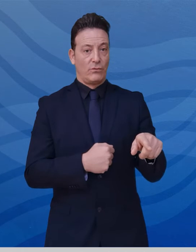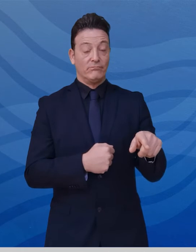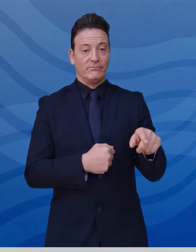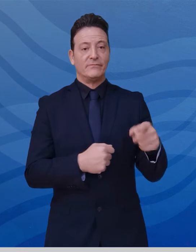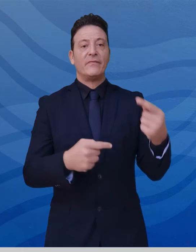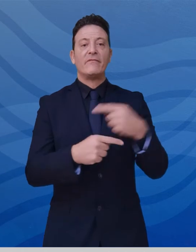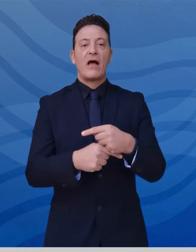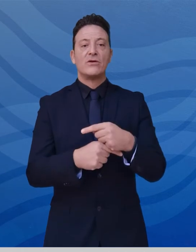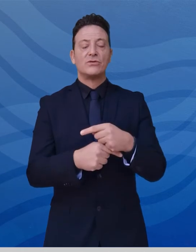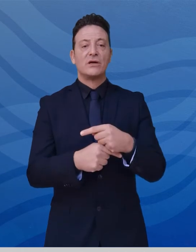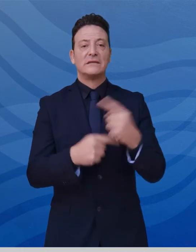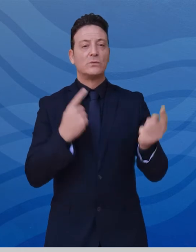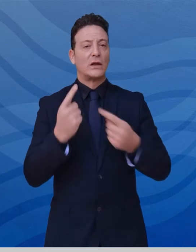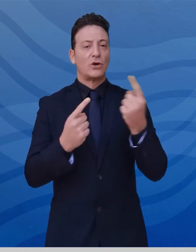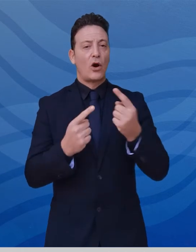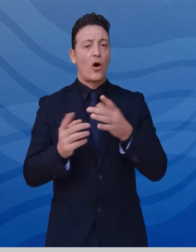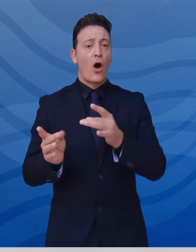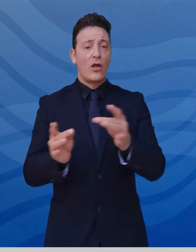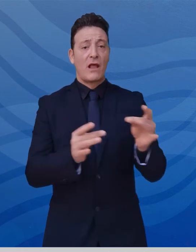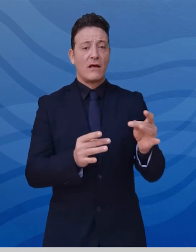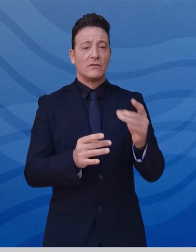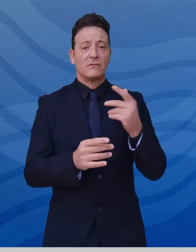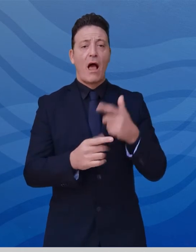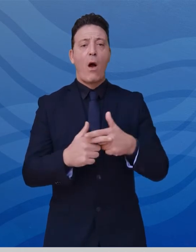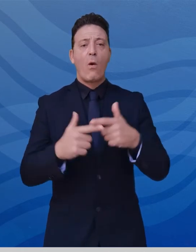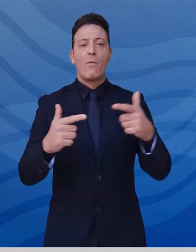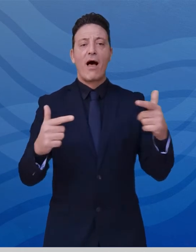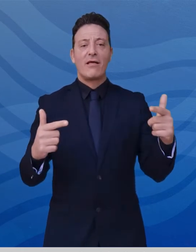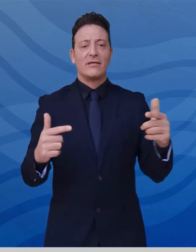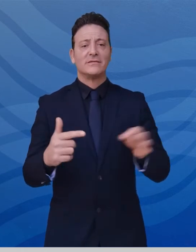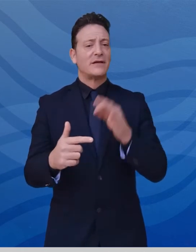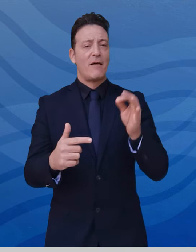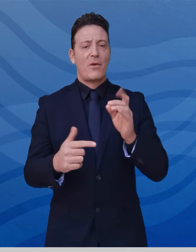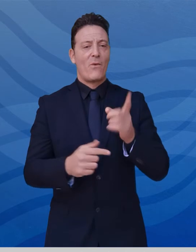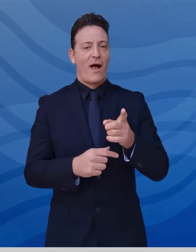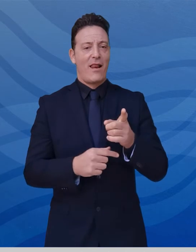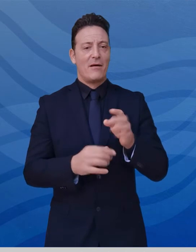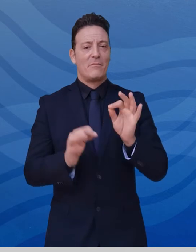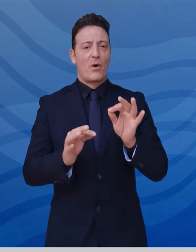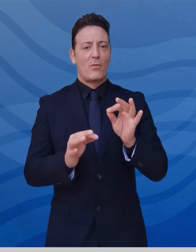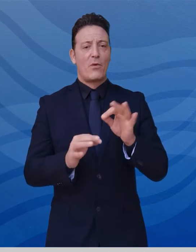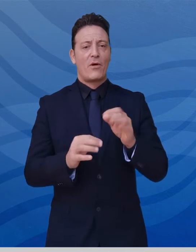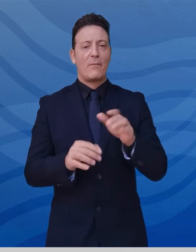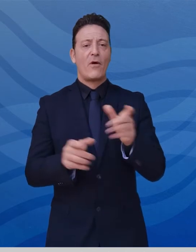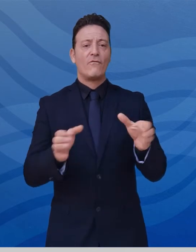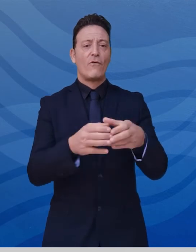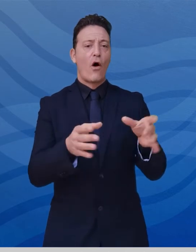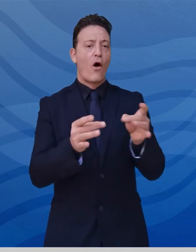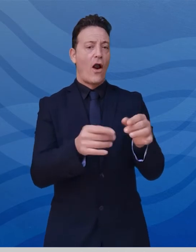il fenomeno dei positivi viene alimentato sempre da focolai